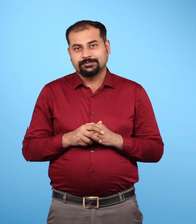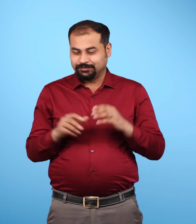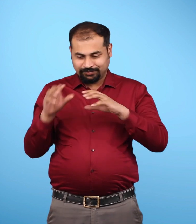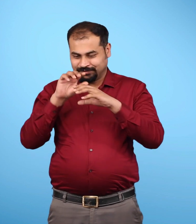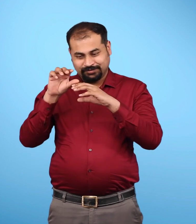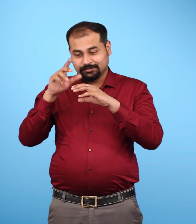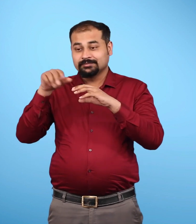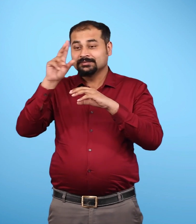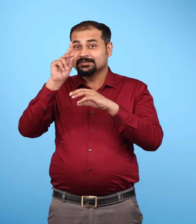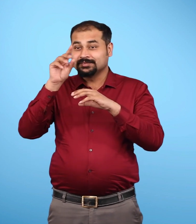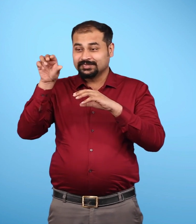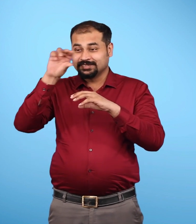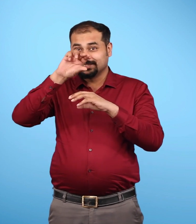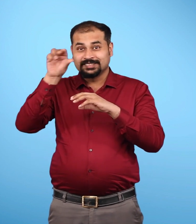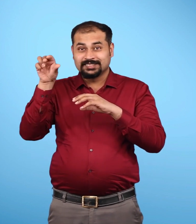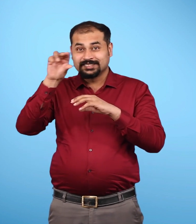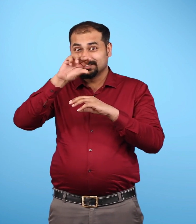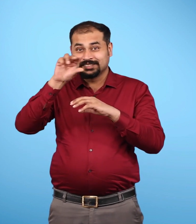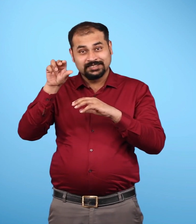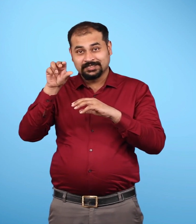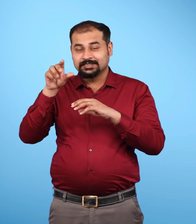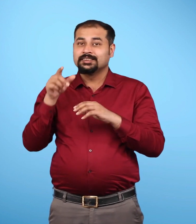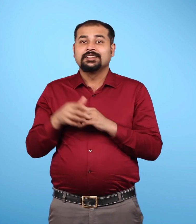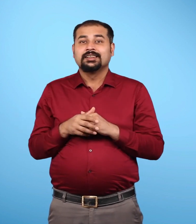समताप मंडल और मध्य मंडल के बीच में